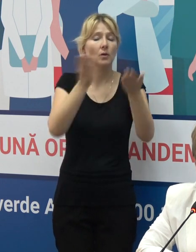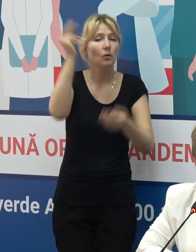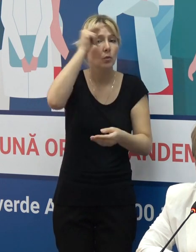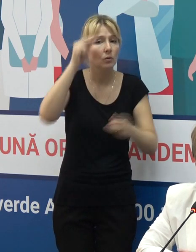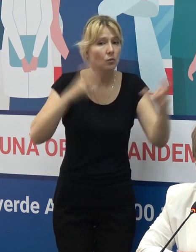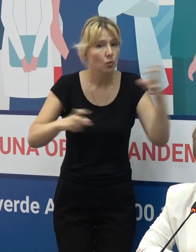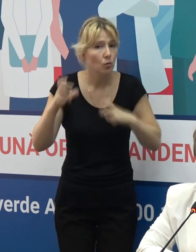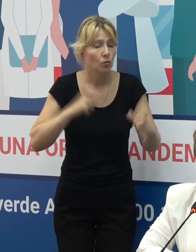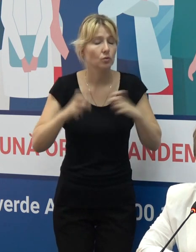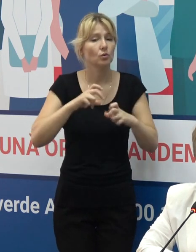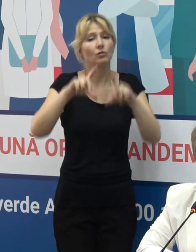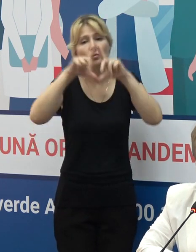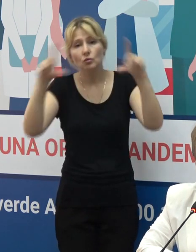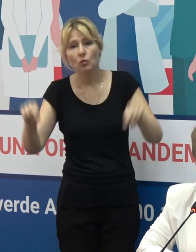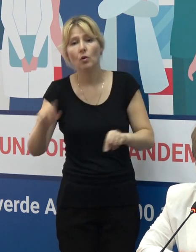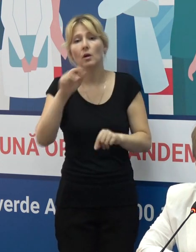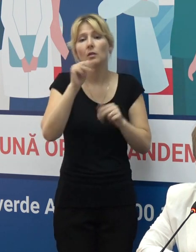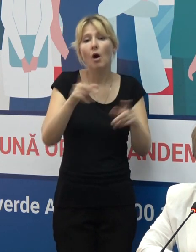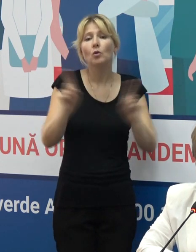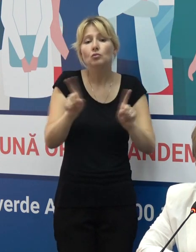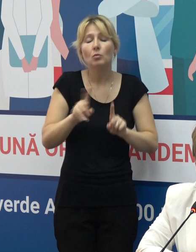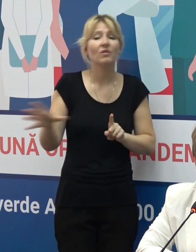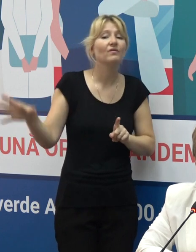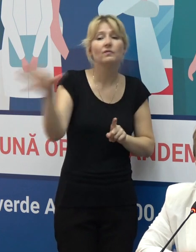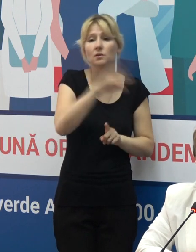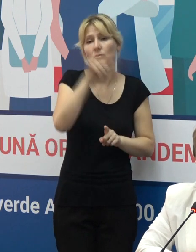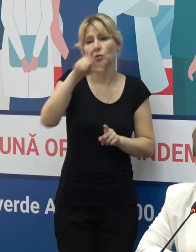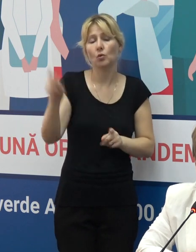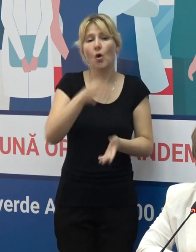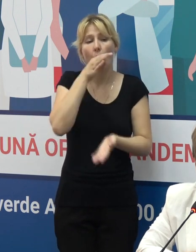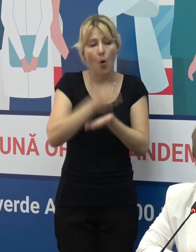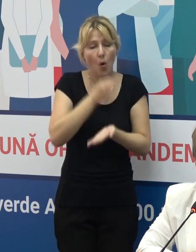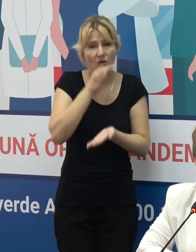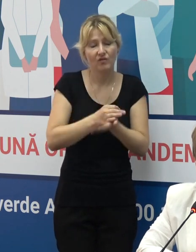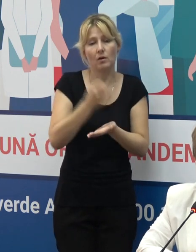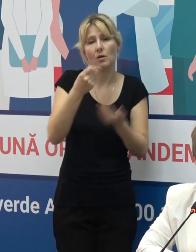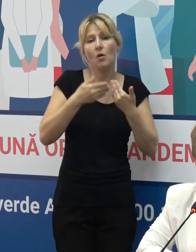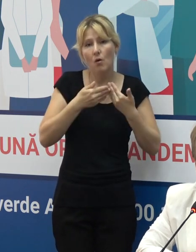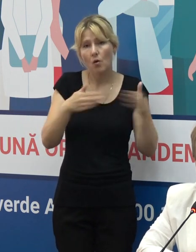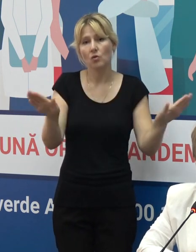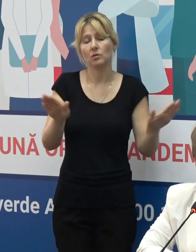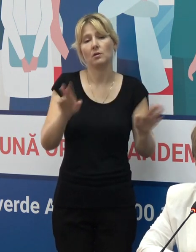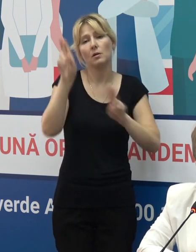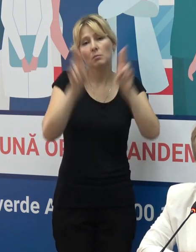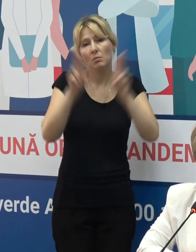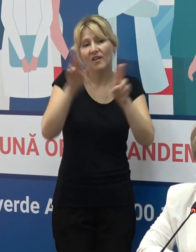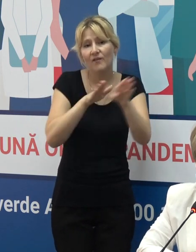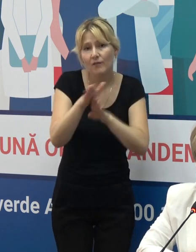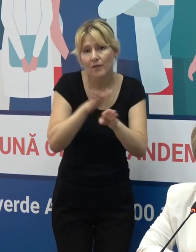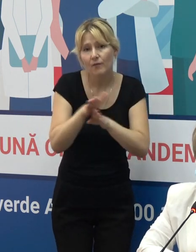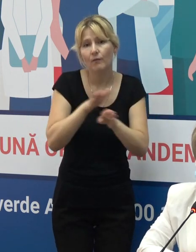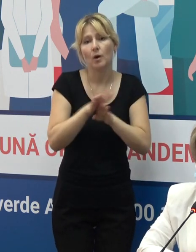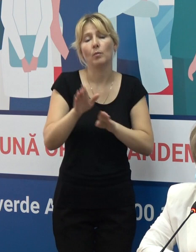educațional pentru imunizare în așa mod, cu toată responsabilitatea și cu toată deschiderea și cu respectarea măsurilor de